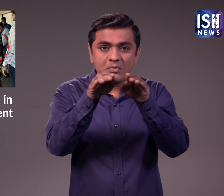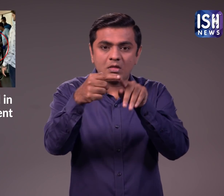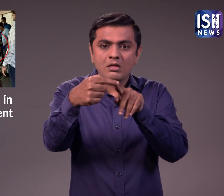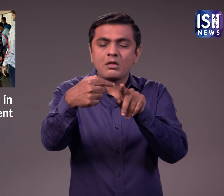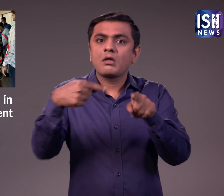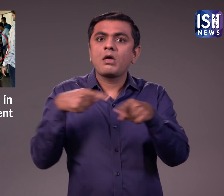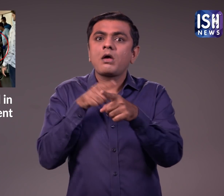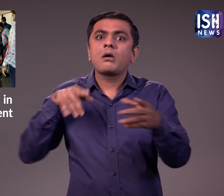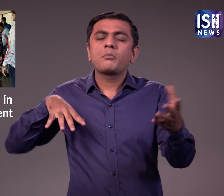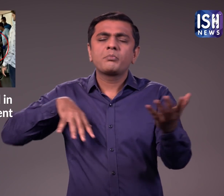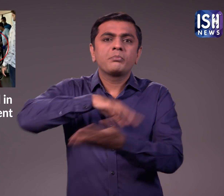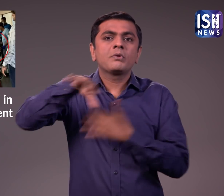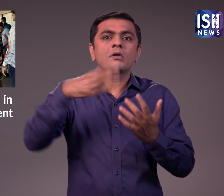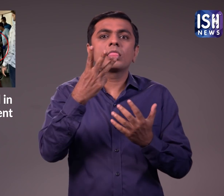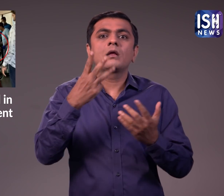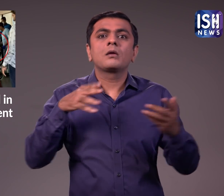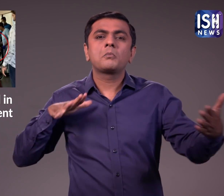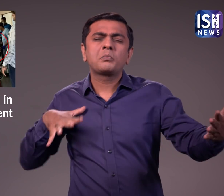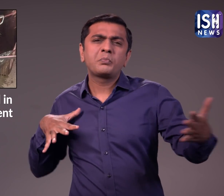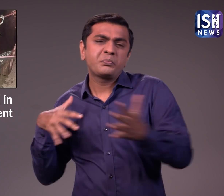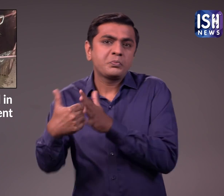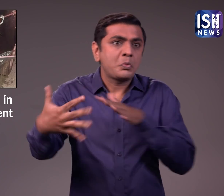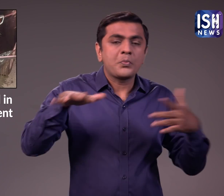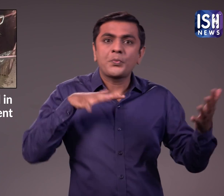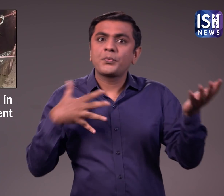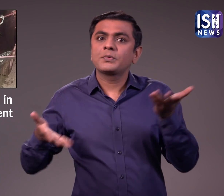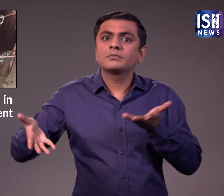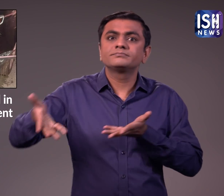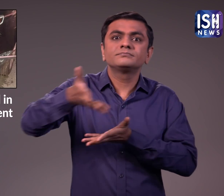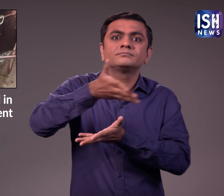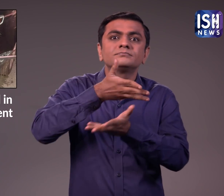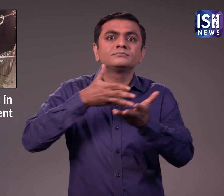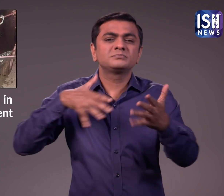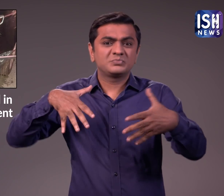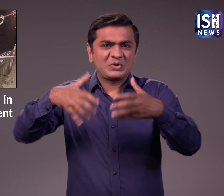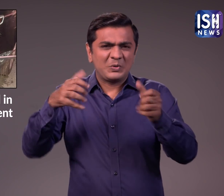गई।